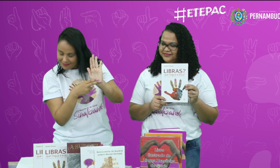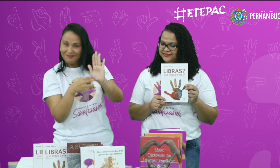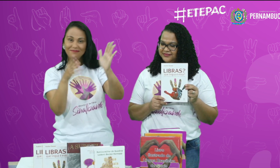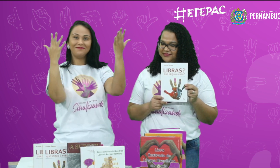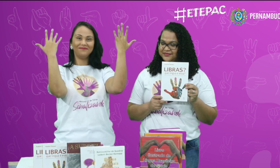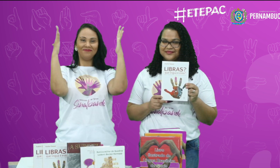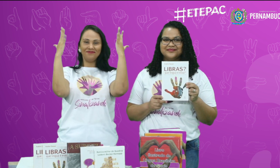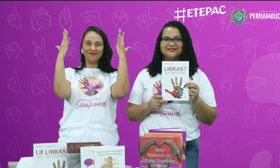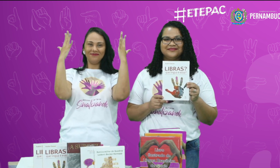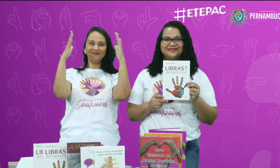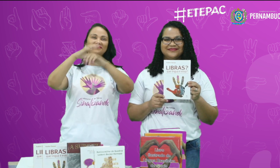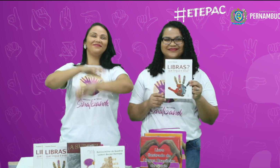parabéns.